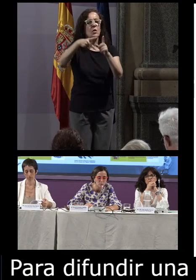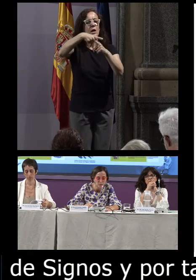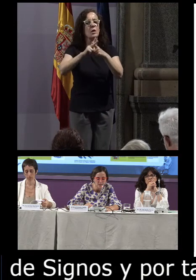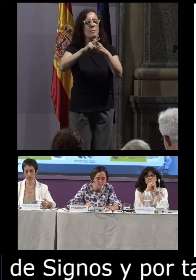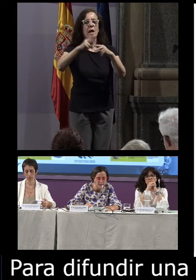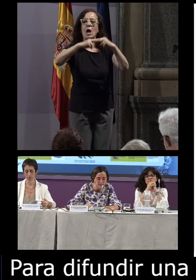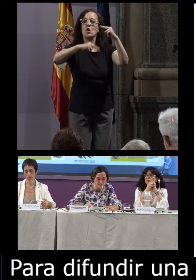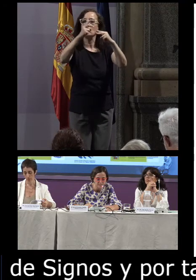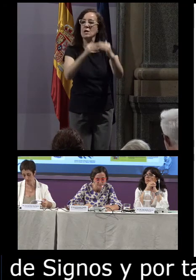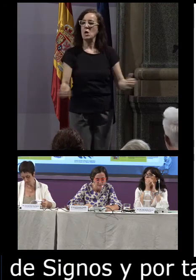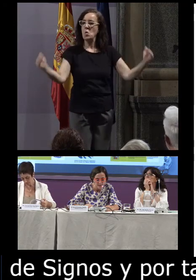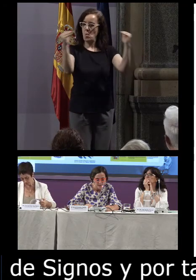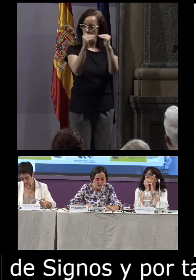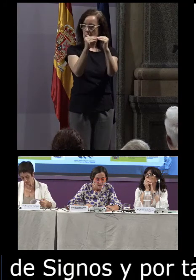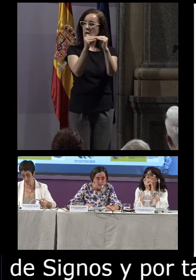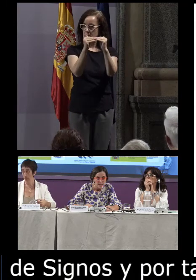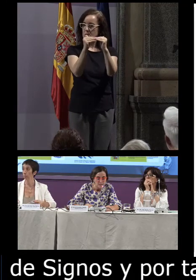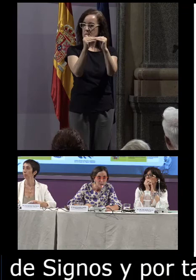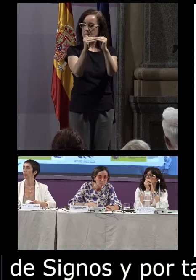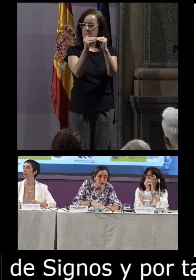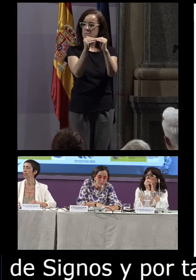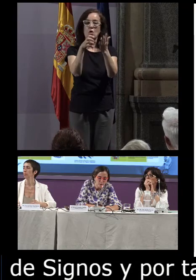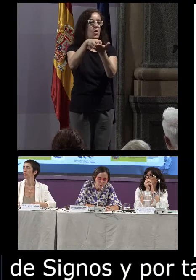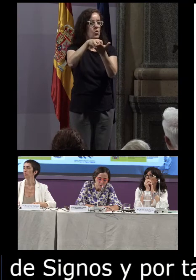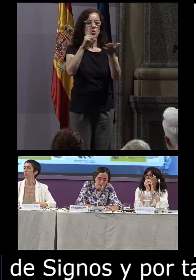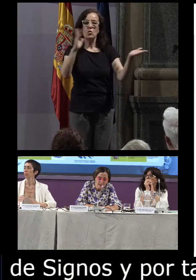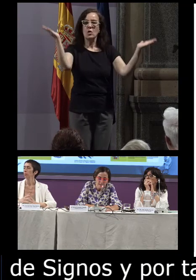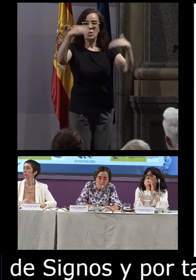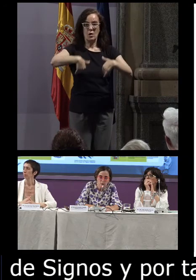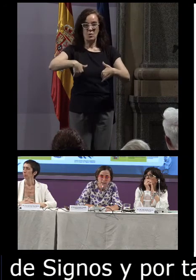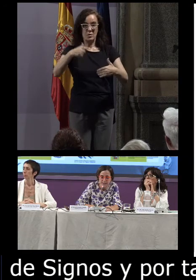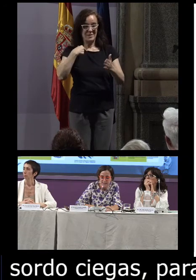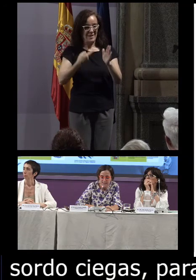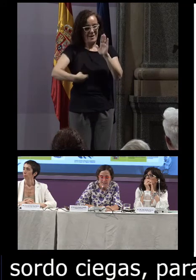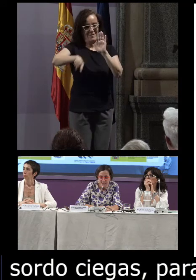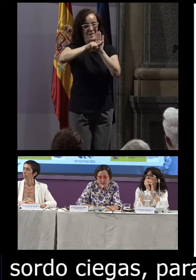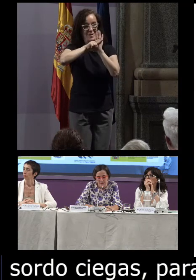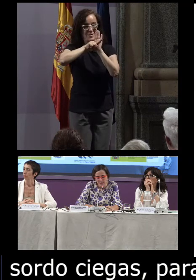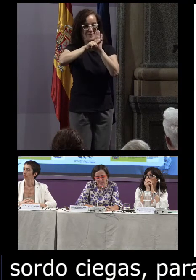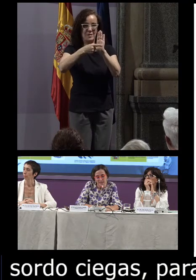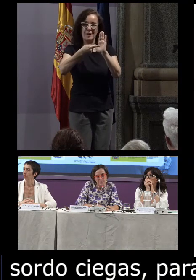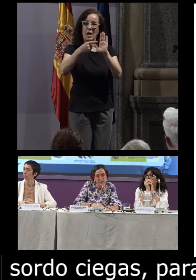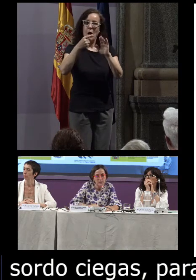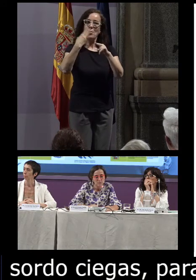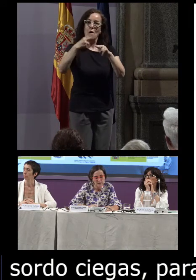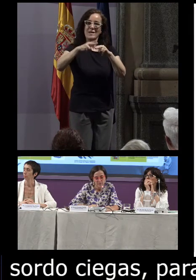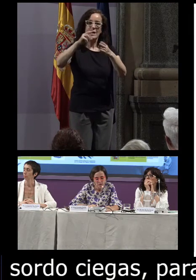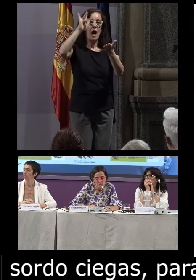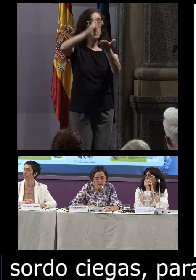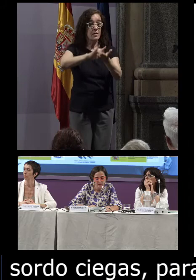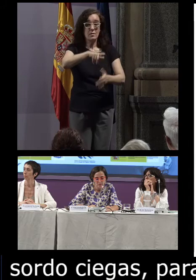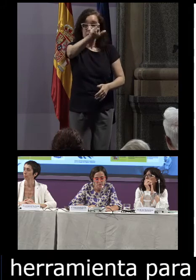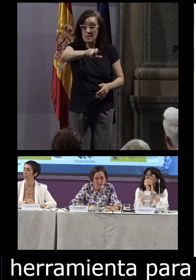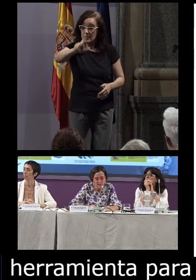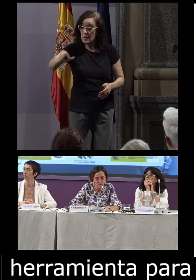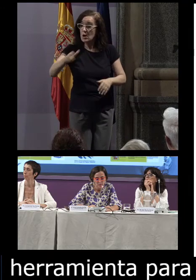para construir en igualdad. Sin duda alguna, posicionar en la agenda política este día sirve para que ciudadanos y